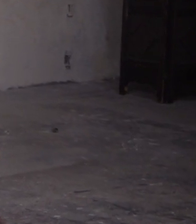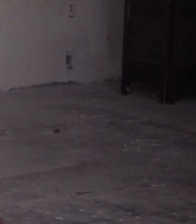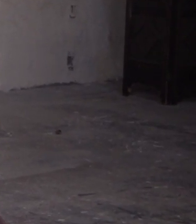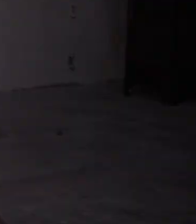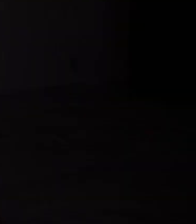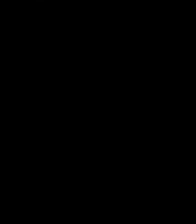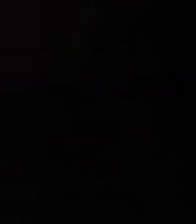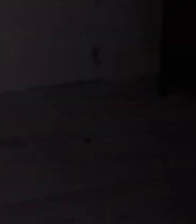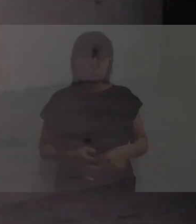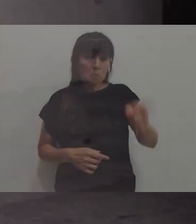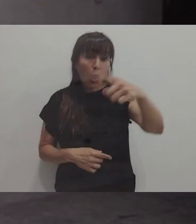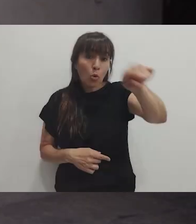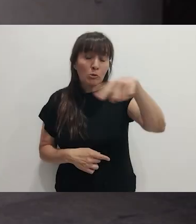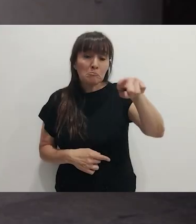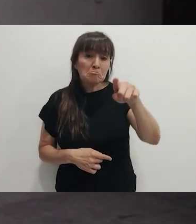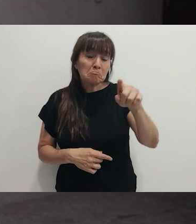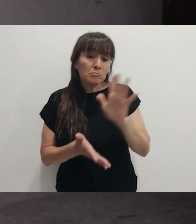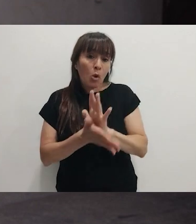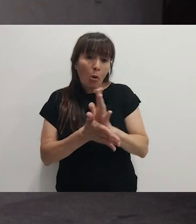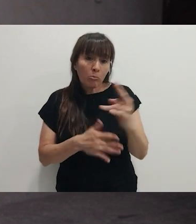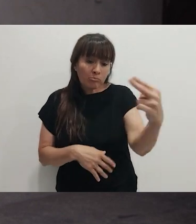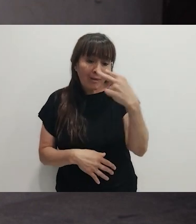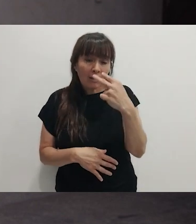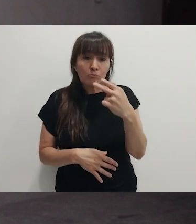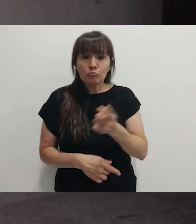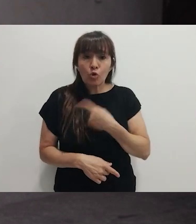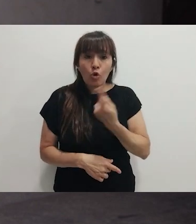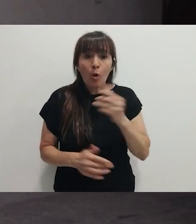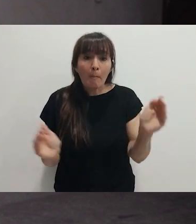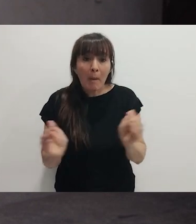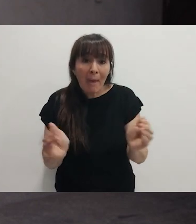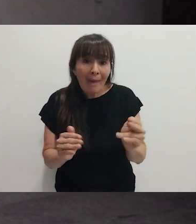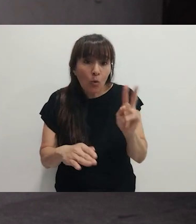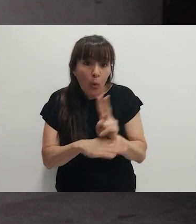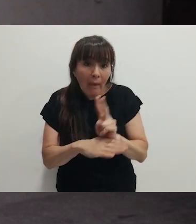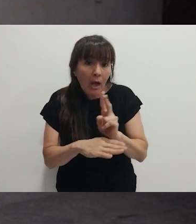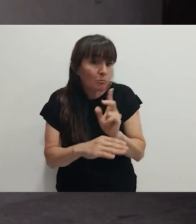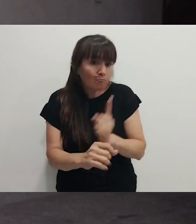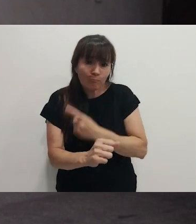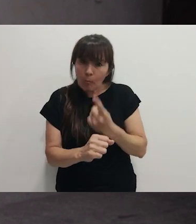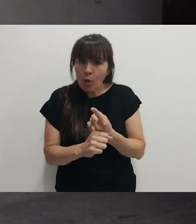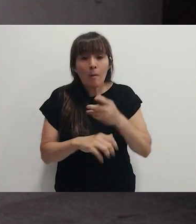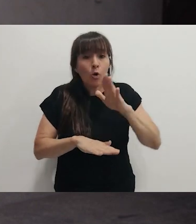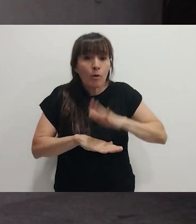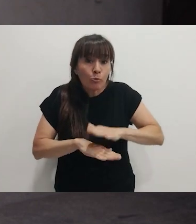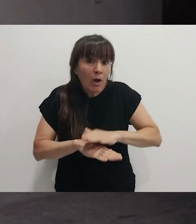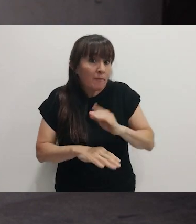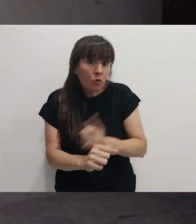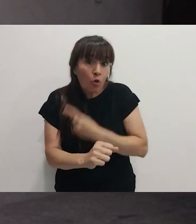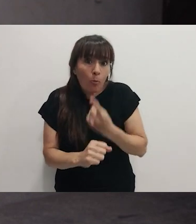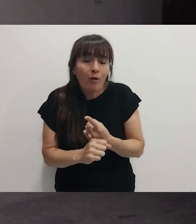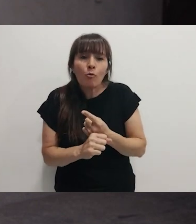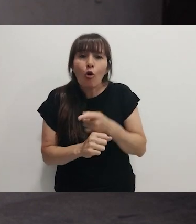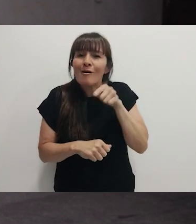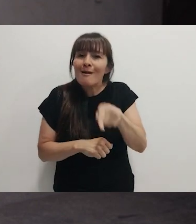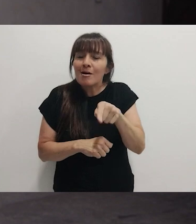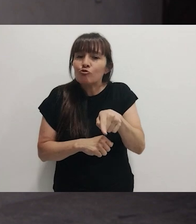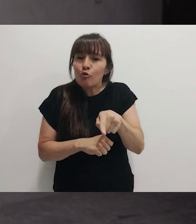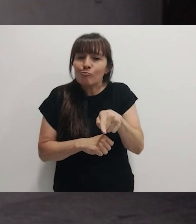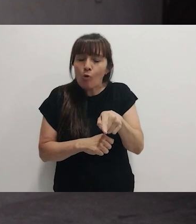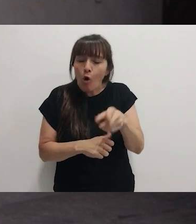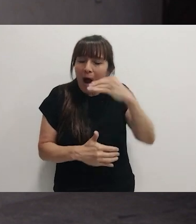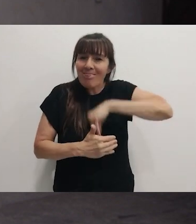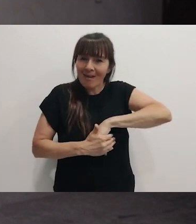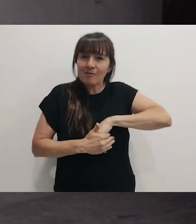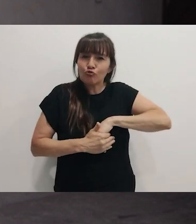Inmigrantes Digitales. Nos consideran personas que no podemos cuidar un bebé, no podemos hacernos cargo. Y eso como que de alguna